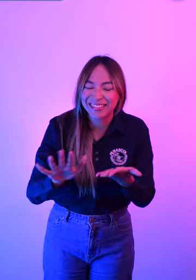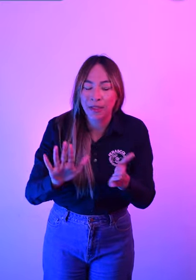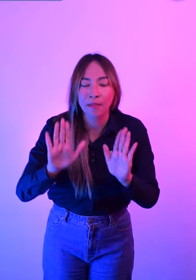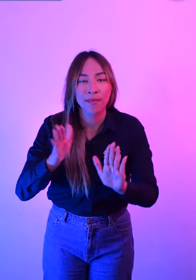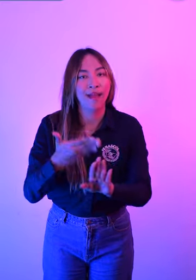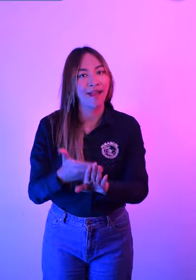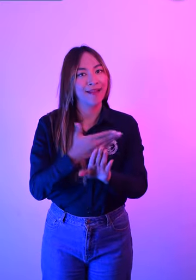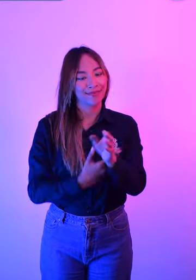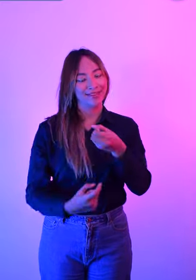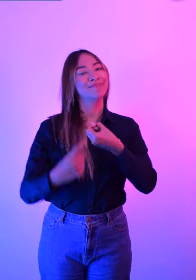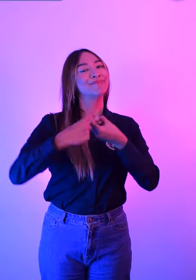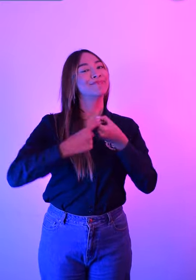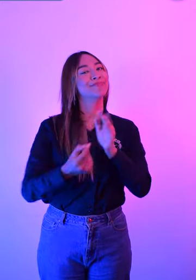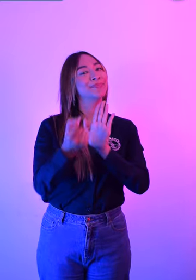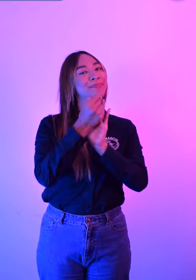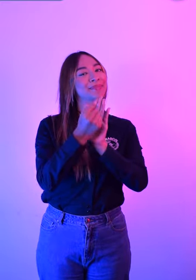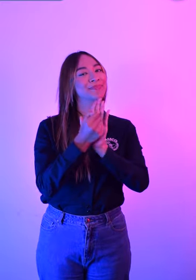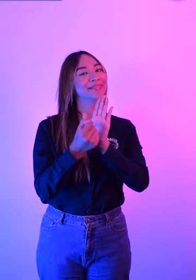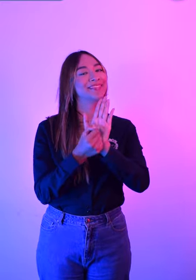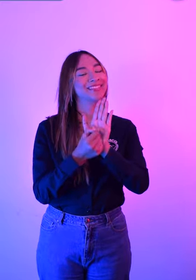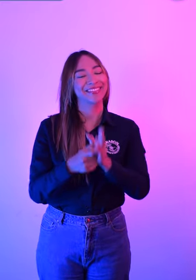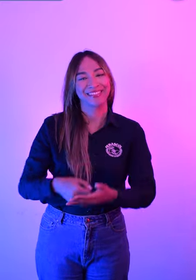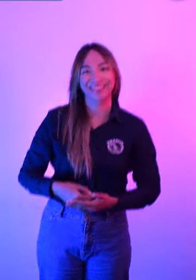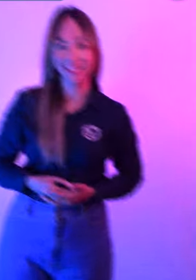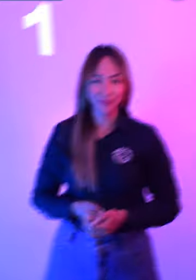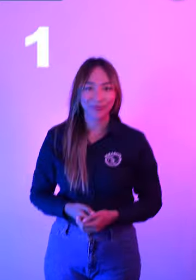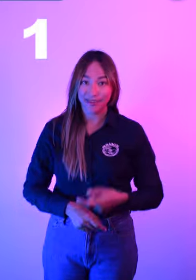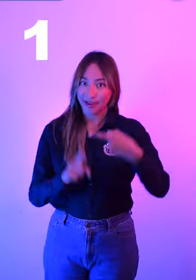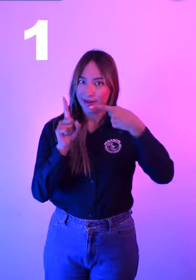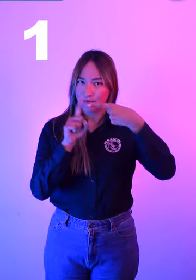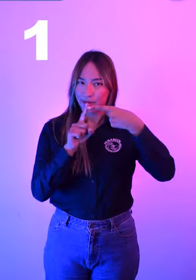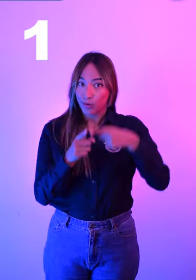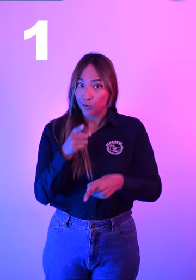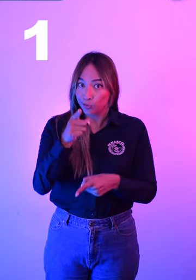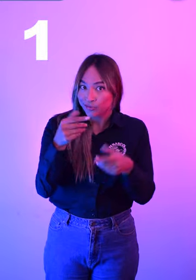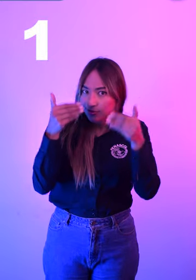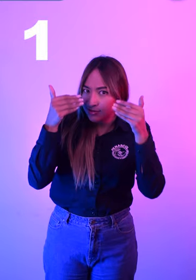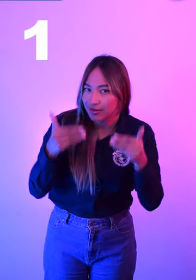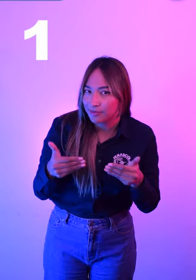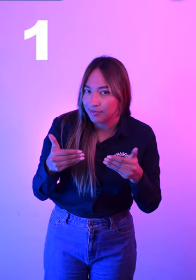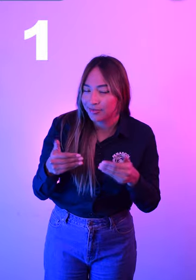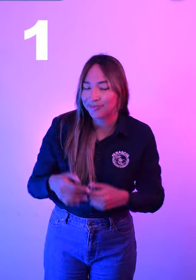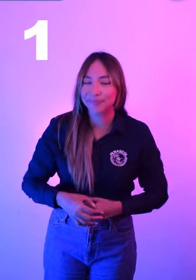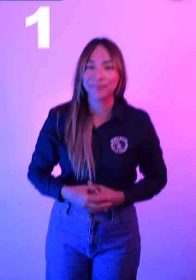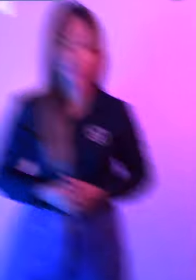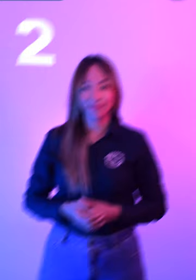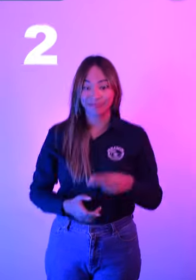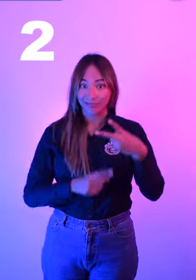acreditación sin costo son 1. Ser una persona con discapacidad. 2.